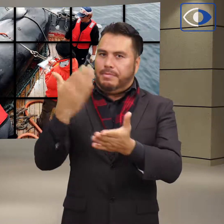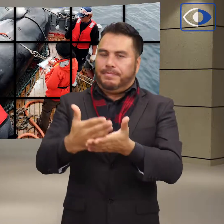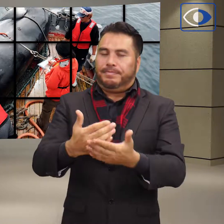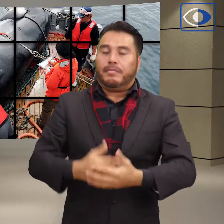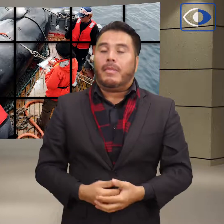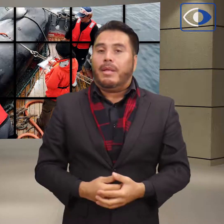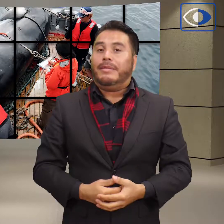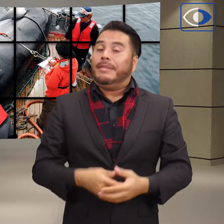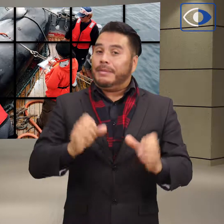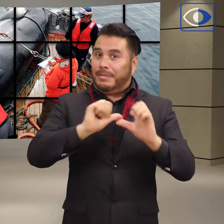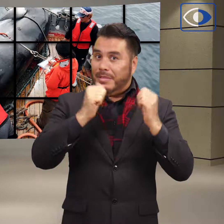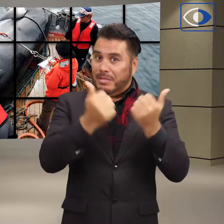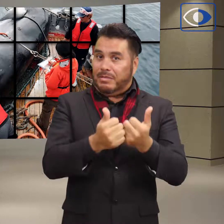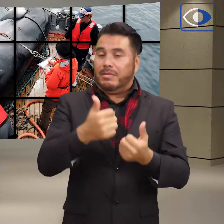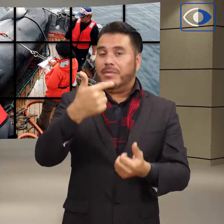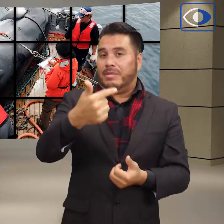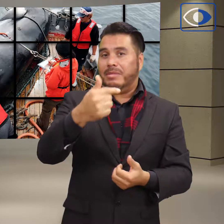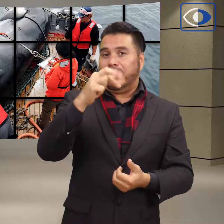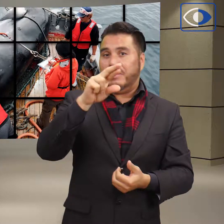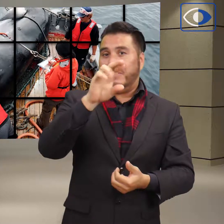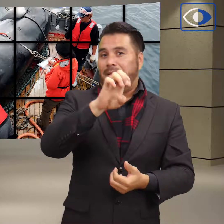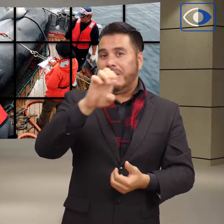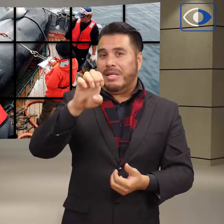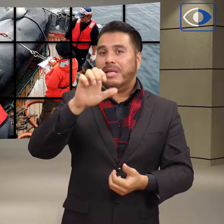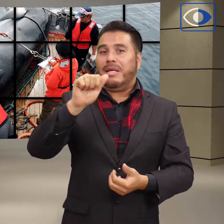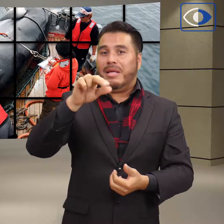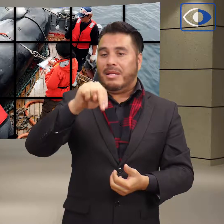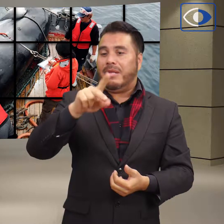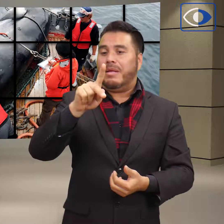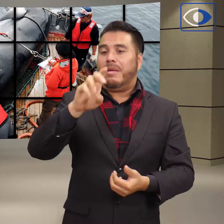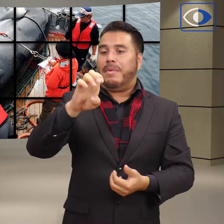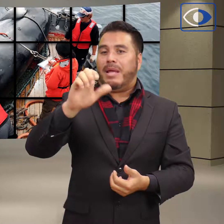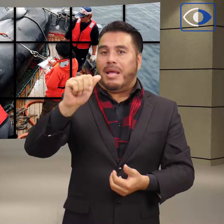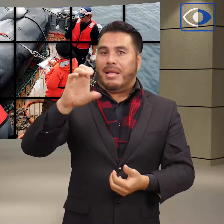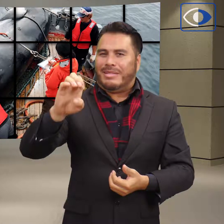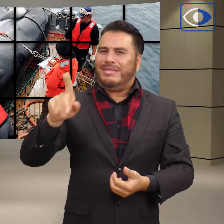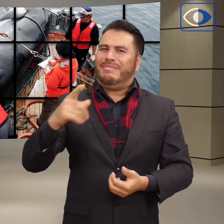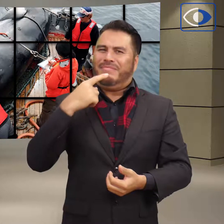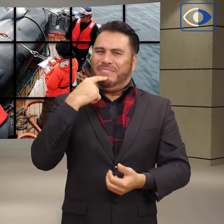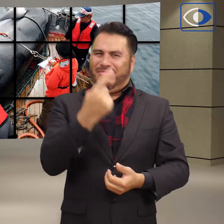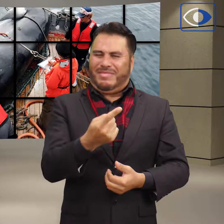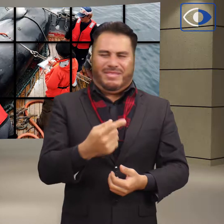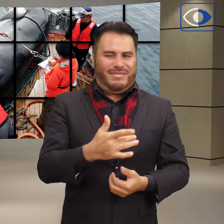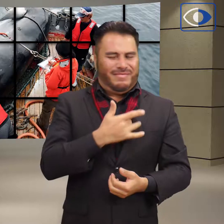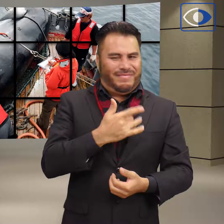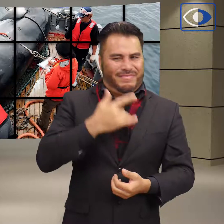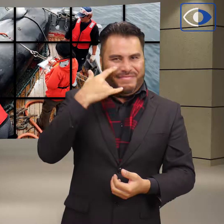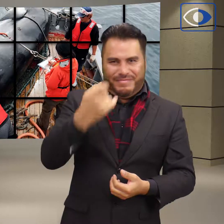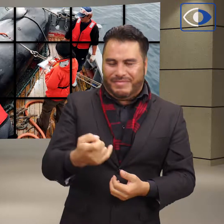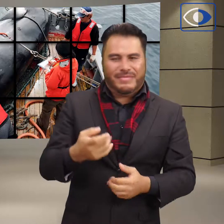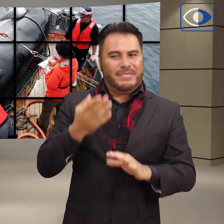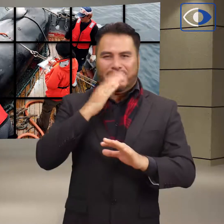condenó la decisión y cuestionó el punto de vista de Japón sobre que la población de ballenas sea recuperado,